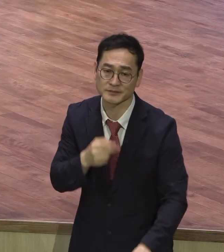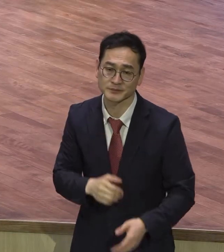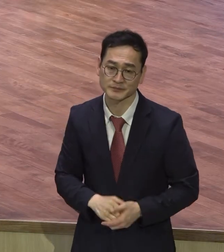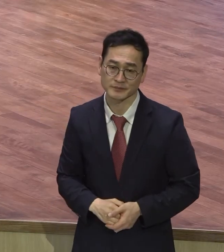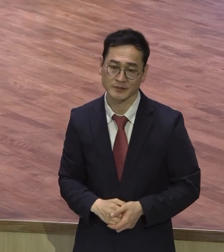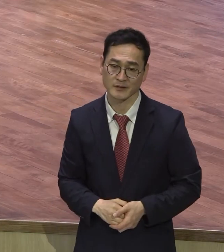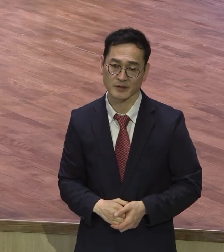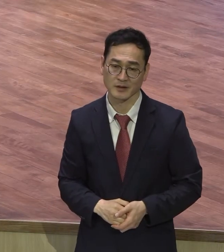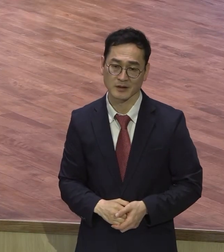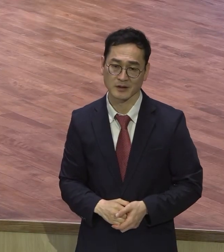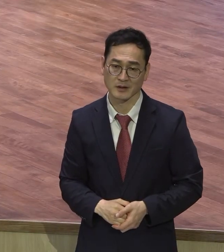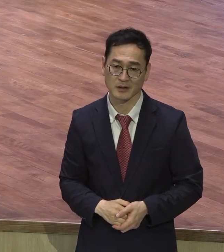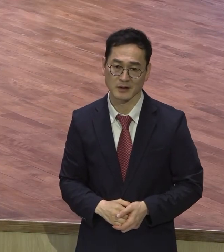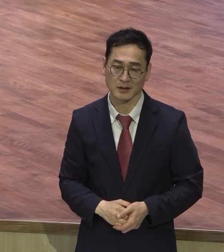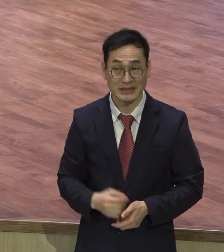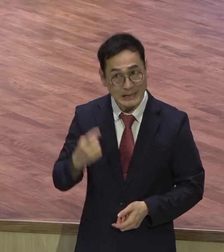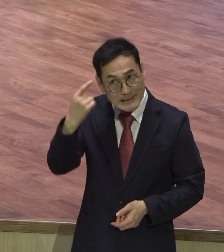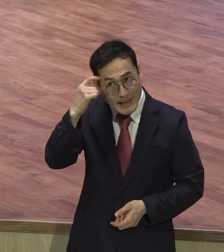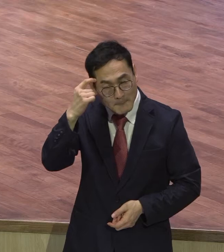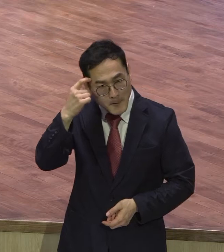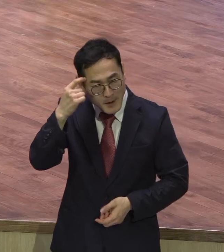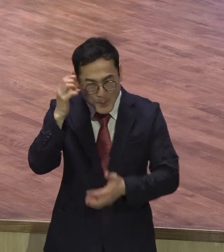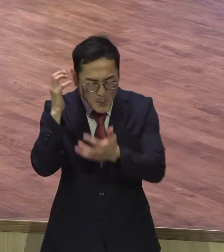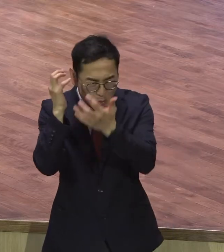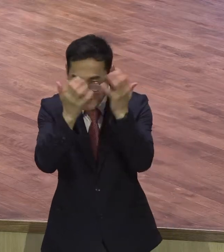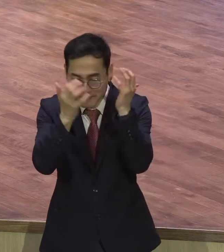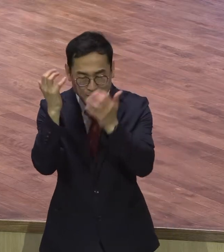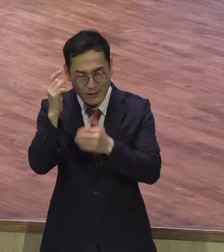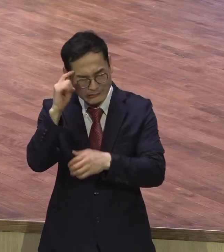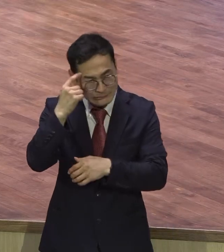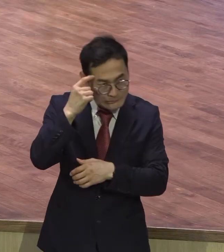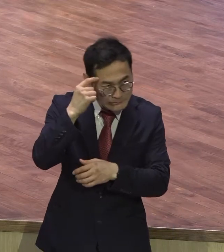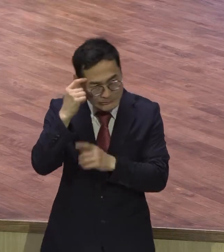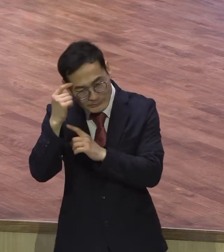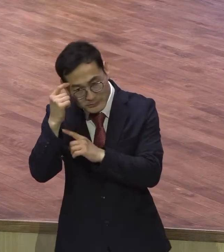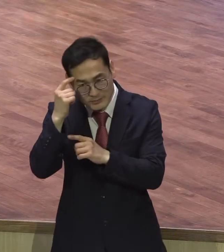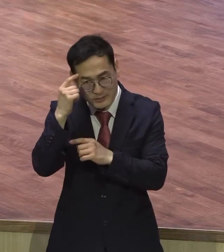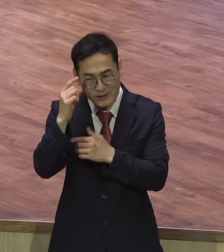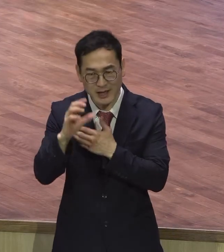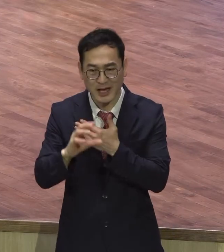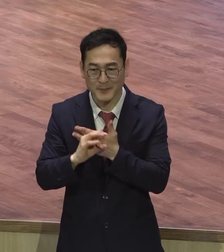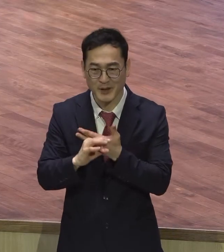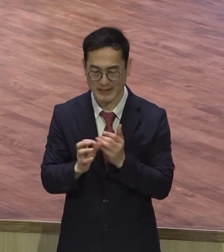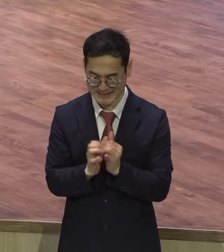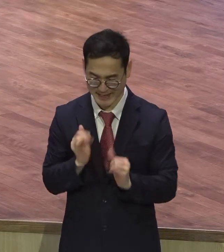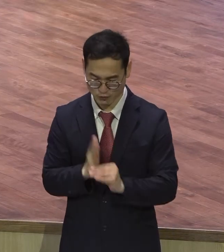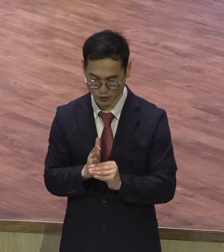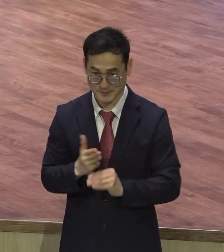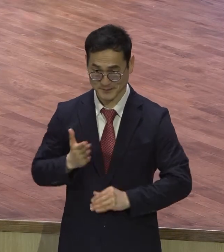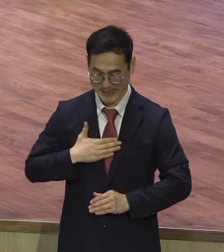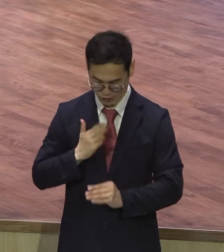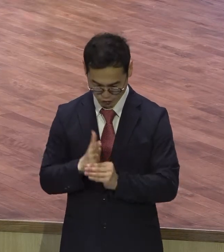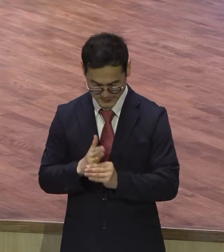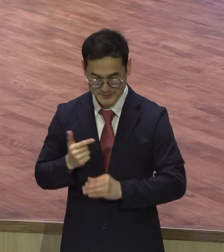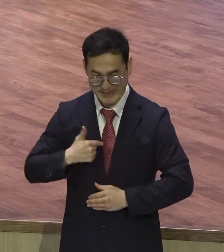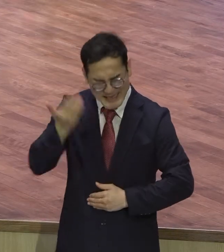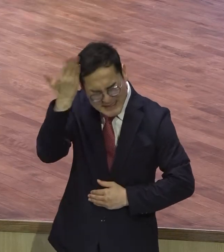복잡해질수록 복잡하게 신학생활하면 어떻게 돼요? 인문주의가 나와요. 자기 것이 나와요. 하나님께서 없어요.